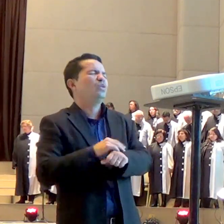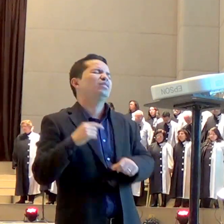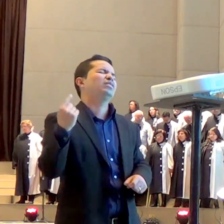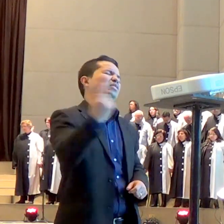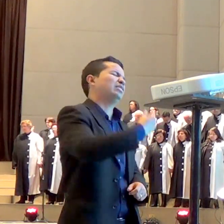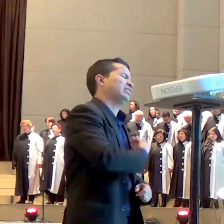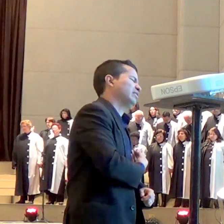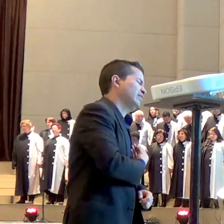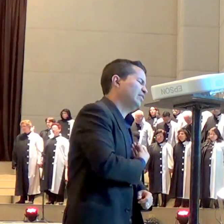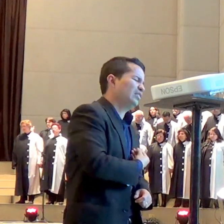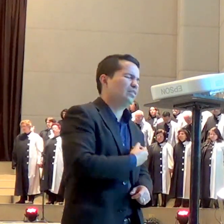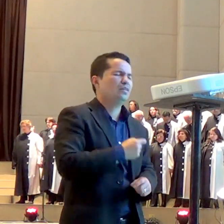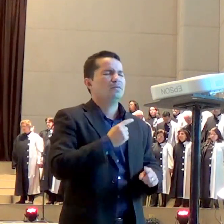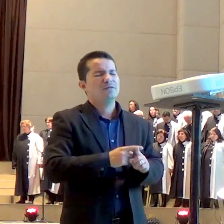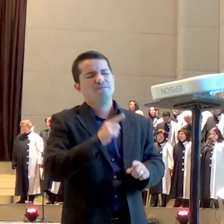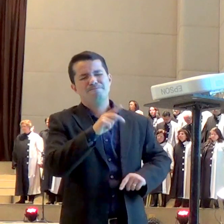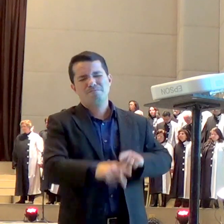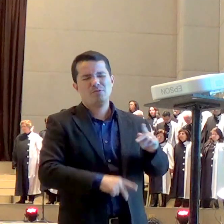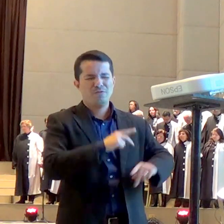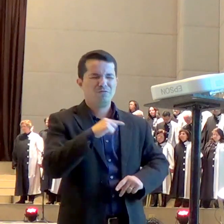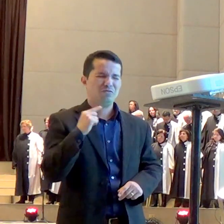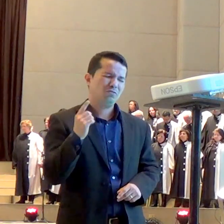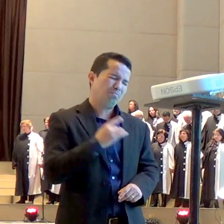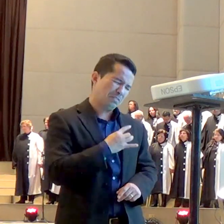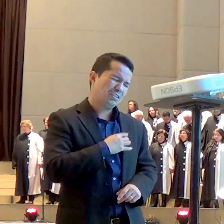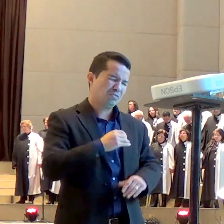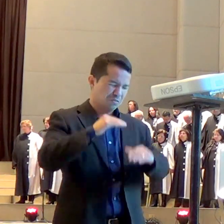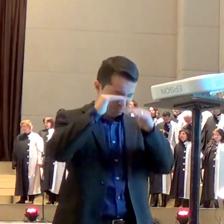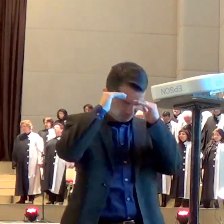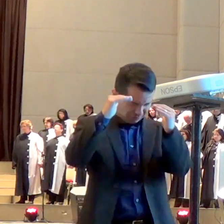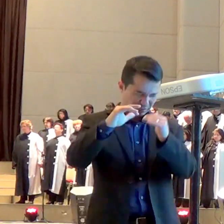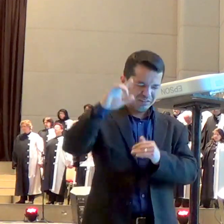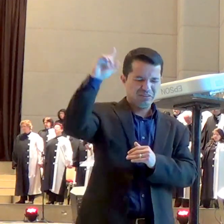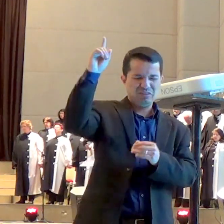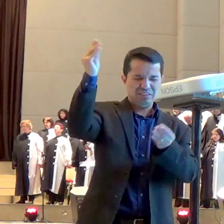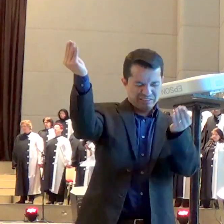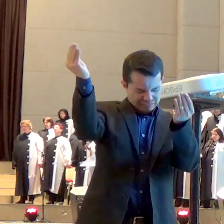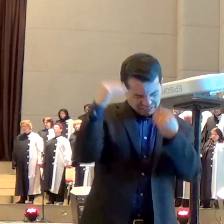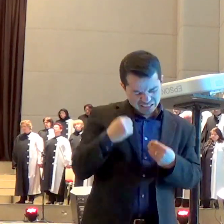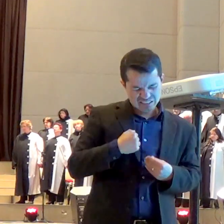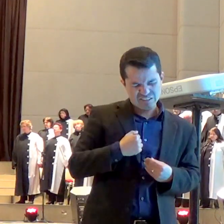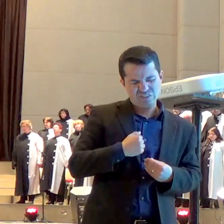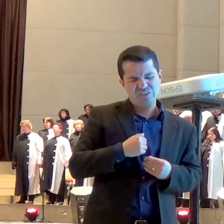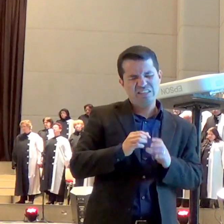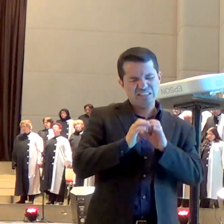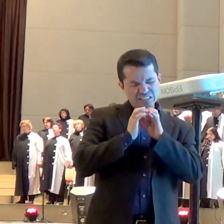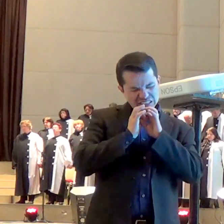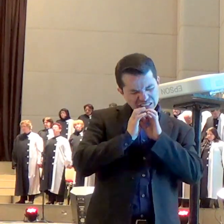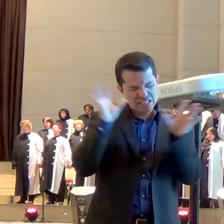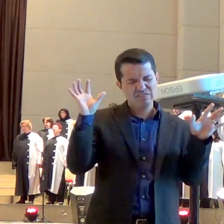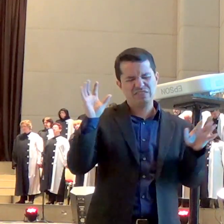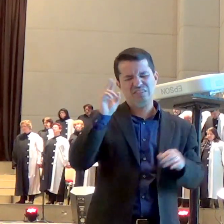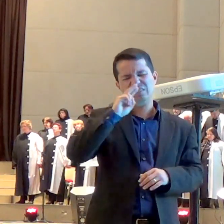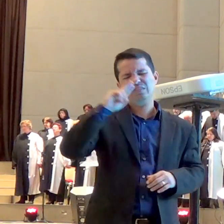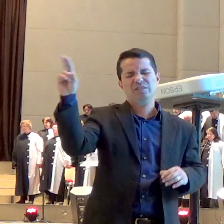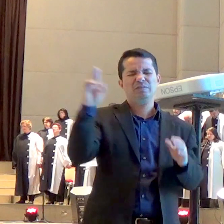teme e livra Senhor as nossas vidas é aquilo que oramos em nome de